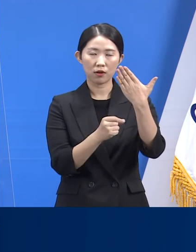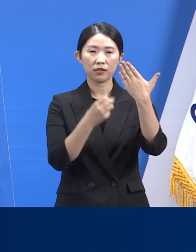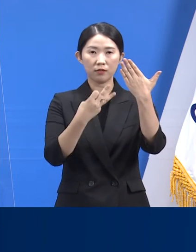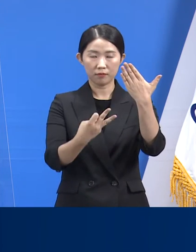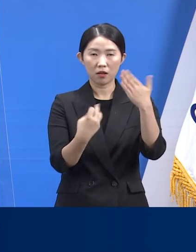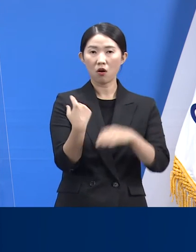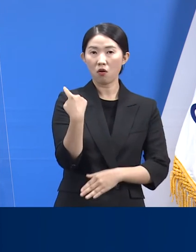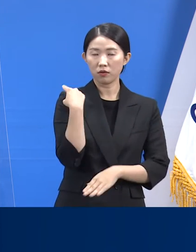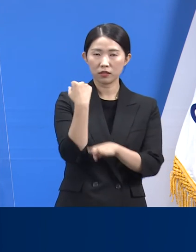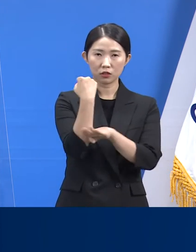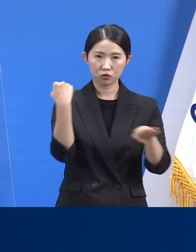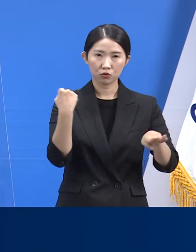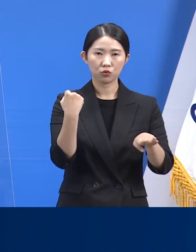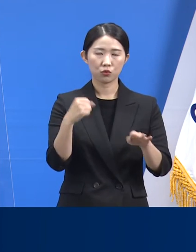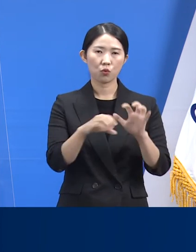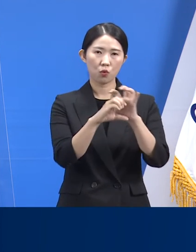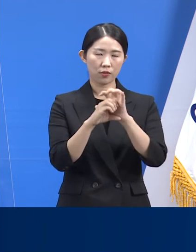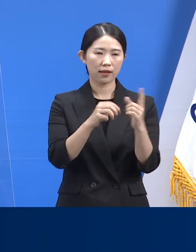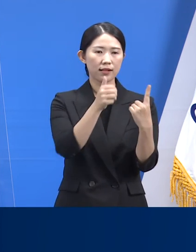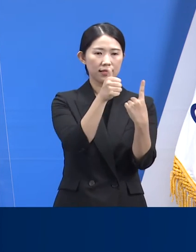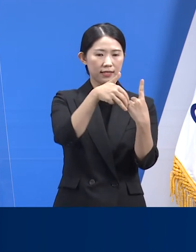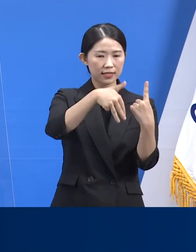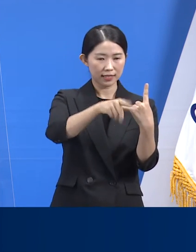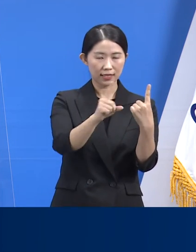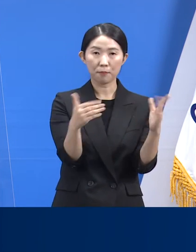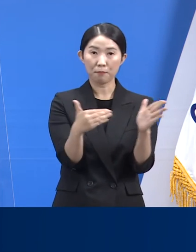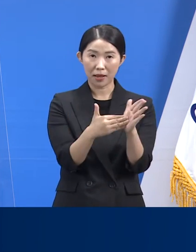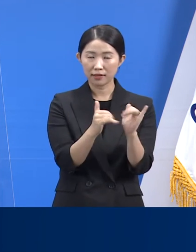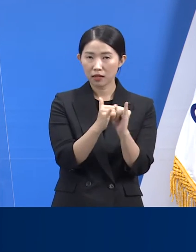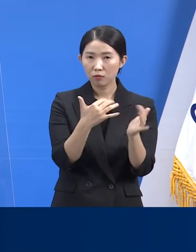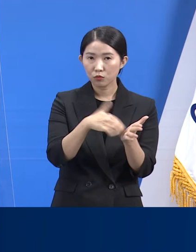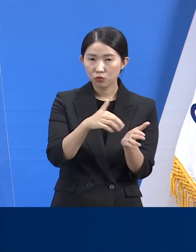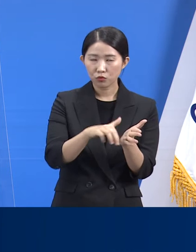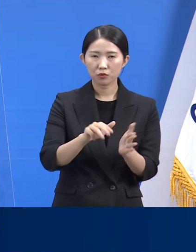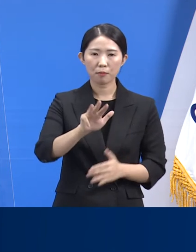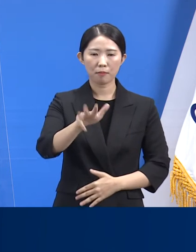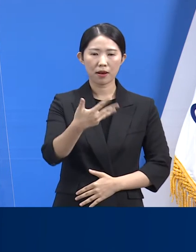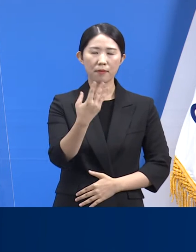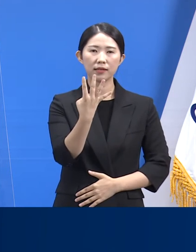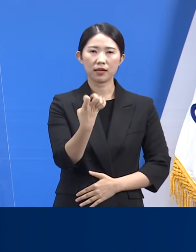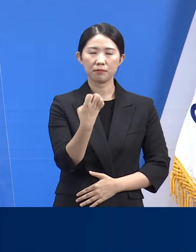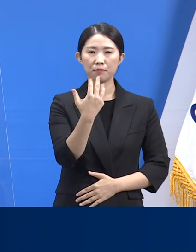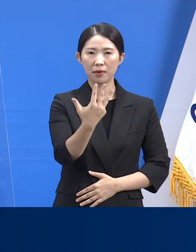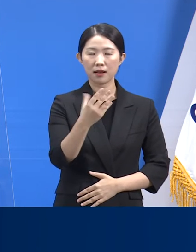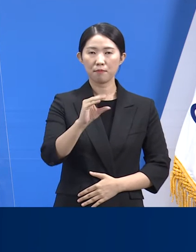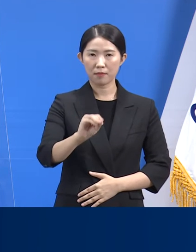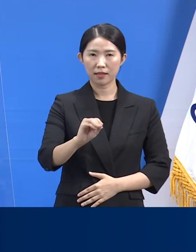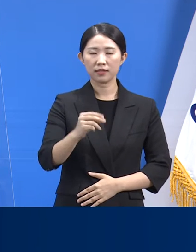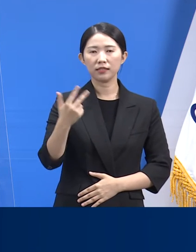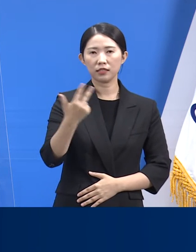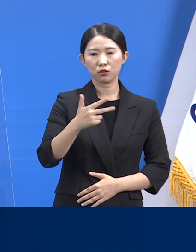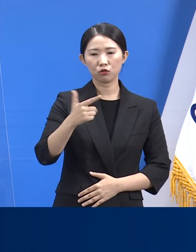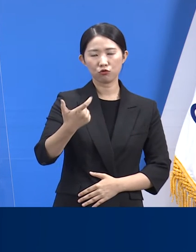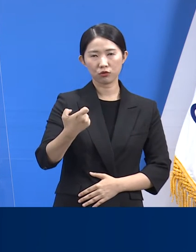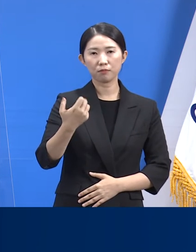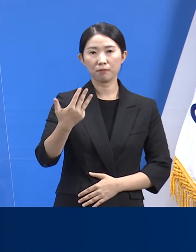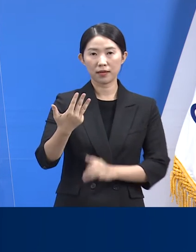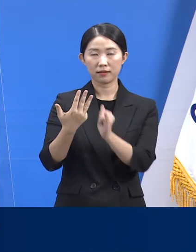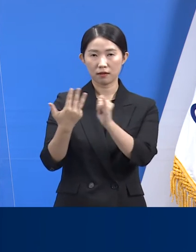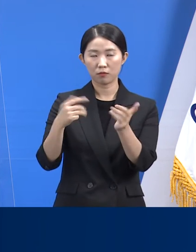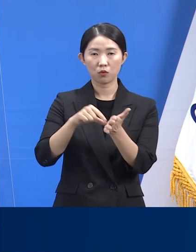도내에서 코로나19 예방접종을 1회 이상 받은 사람은 총 848만 7,068명으로